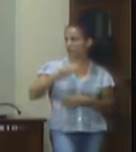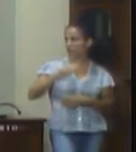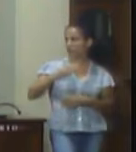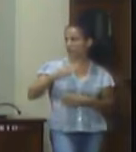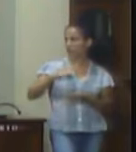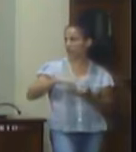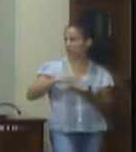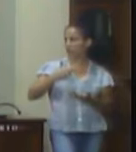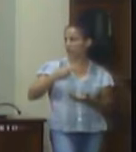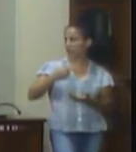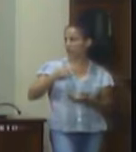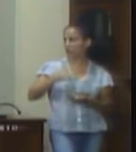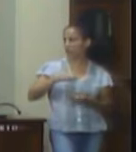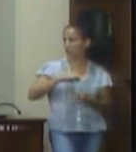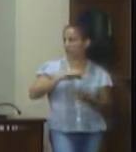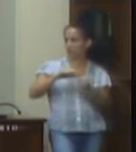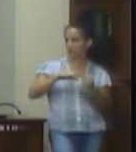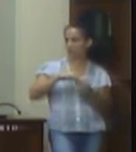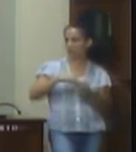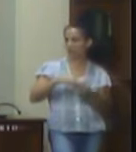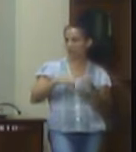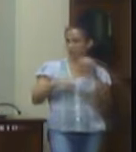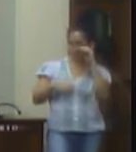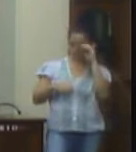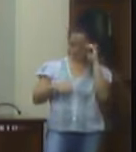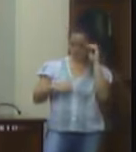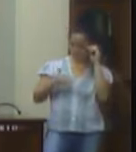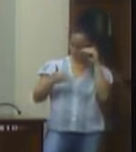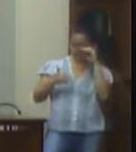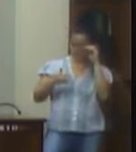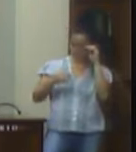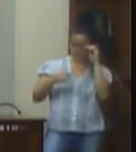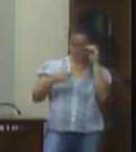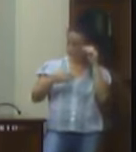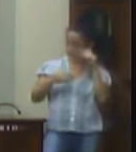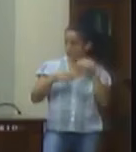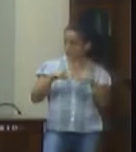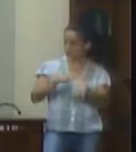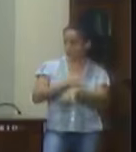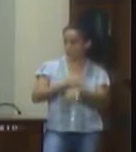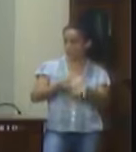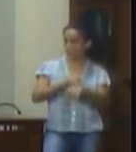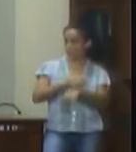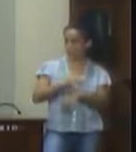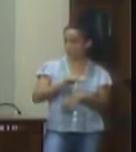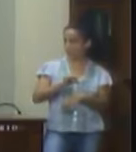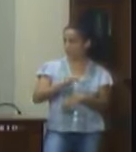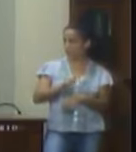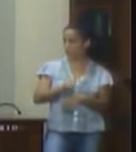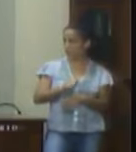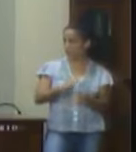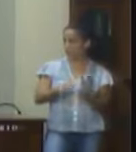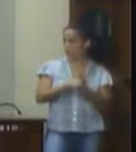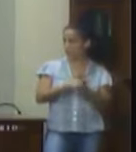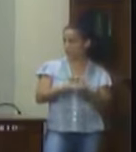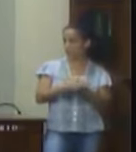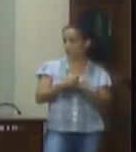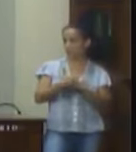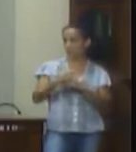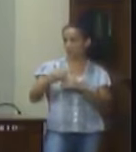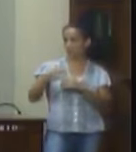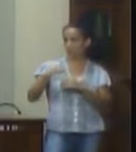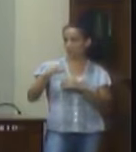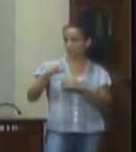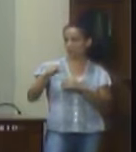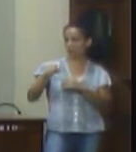executivo altera o anexo único metas e estratégias de lei 2008